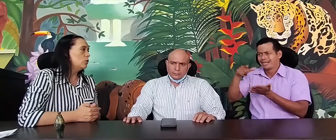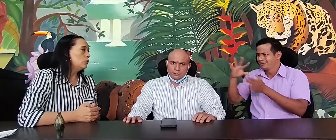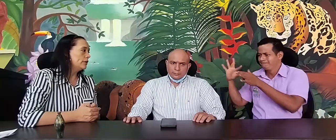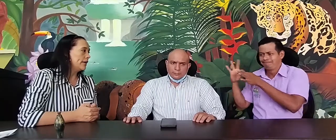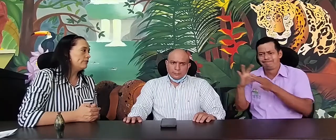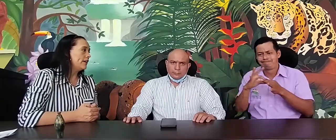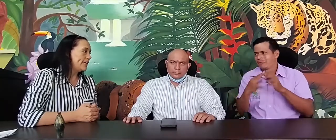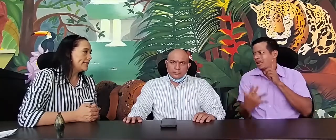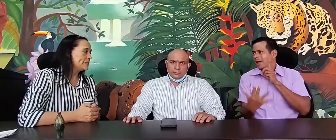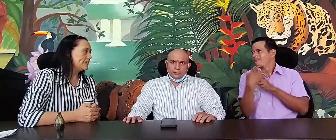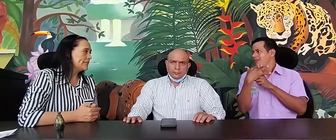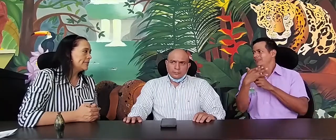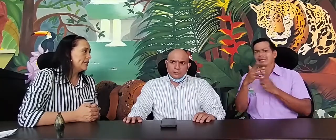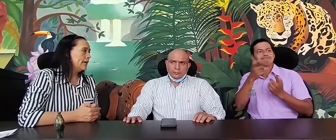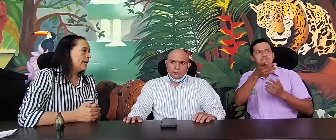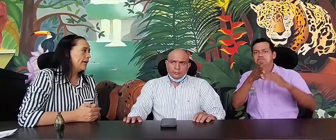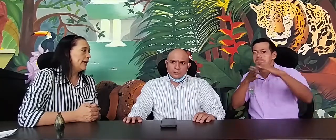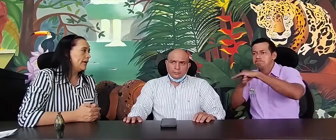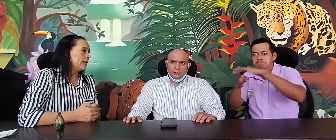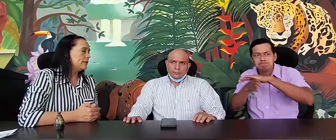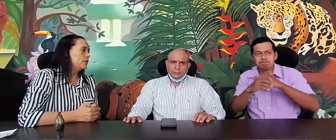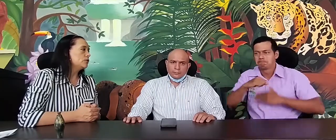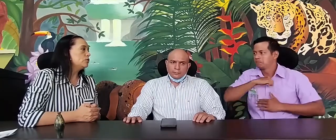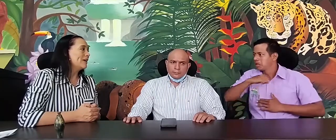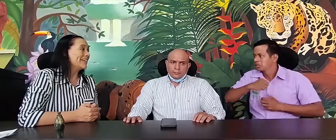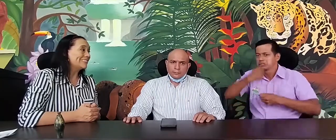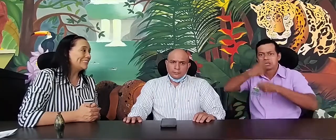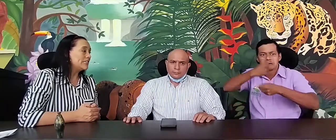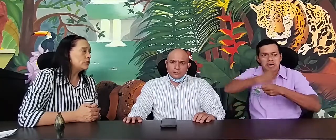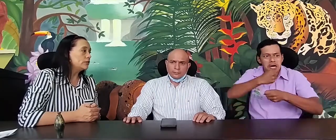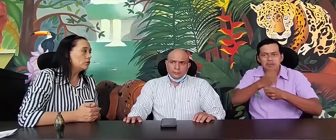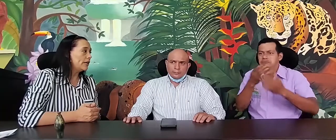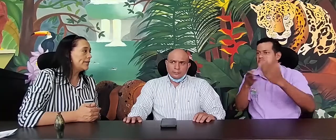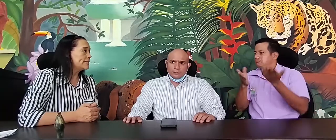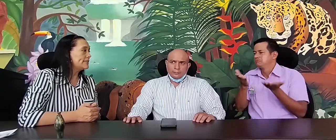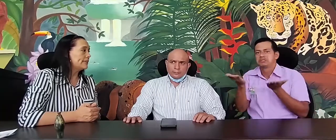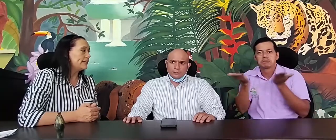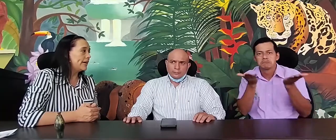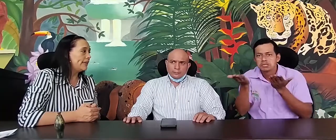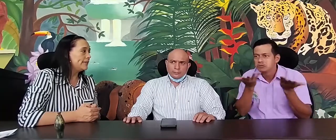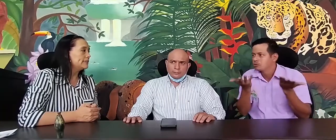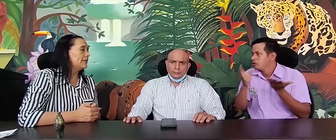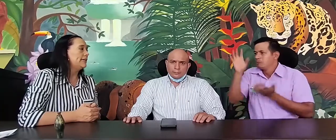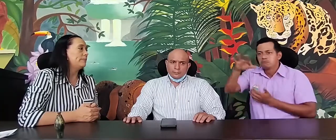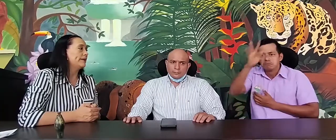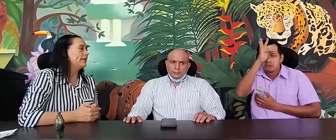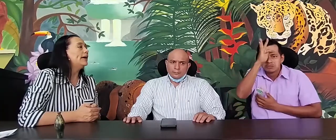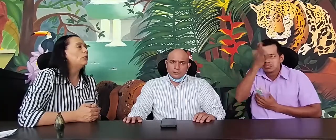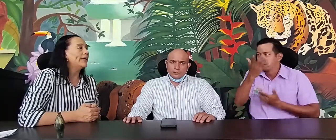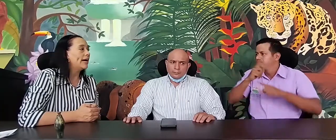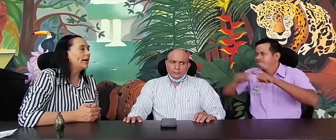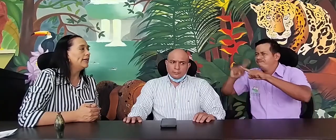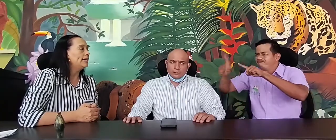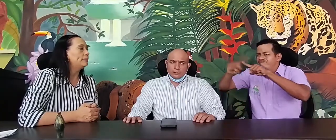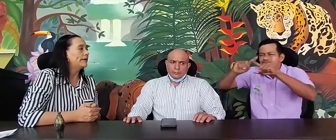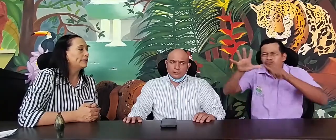una infalencia, de pronto no hay acceso en todas las entidades, en la parte laboral, en la parte